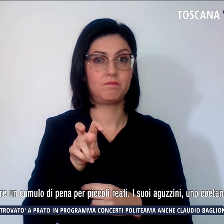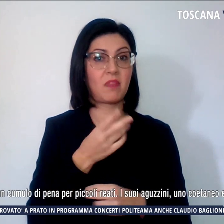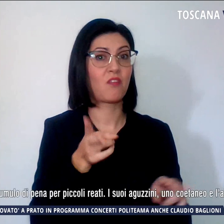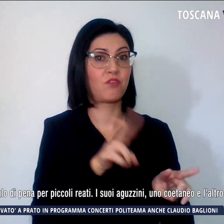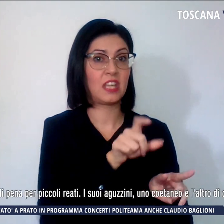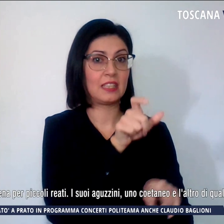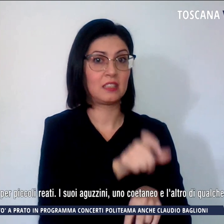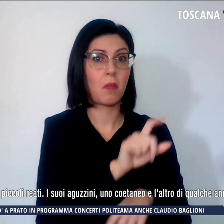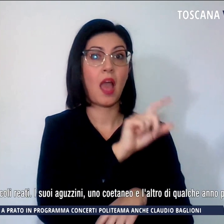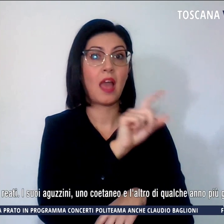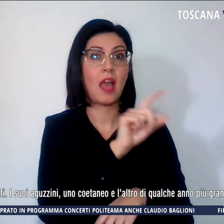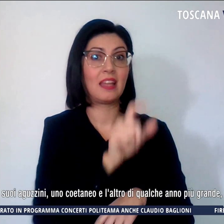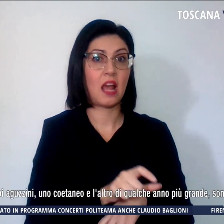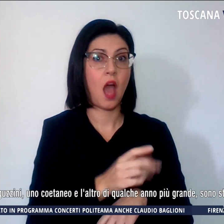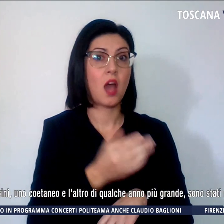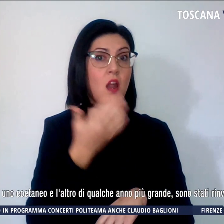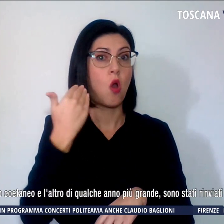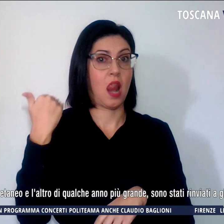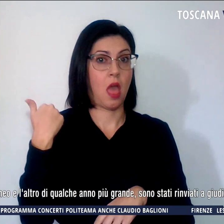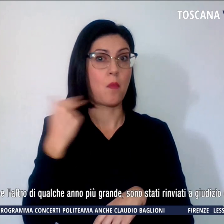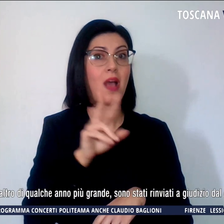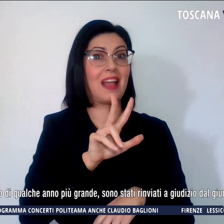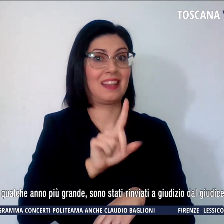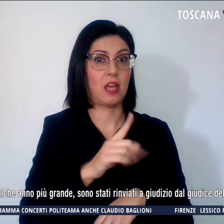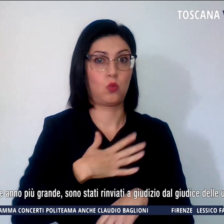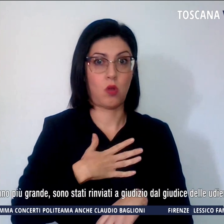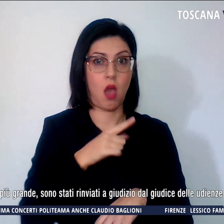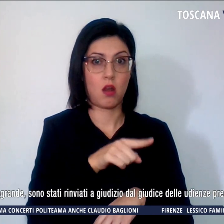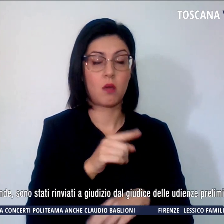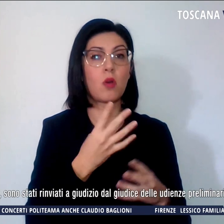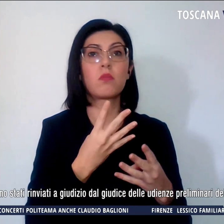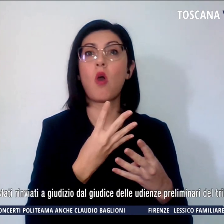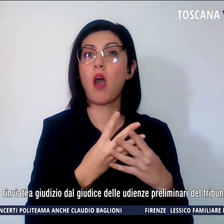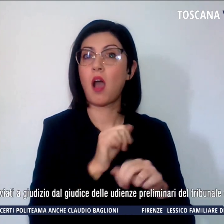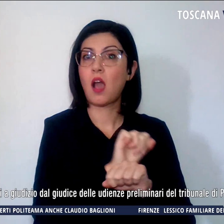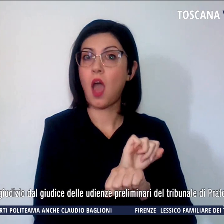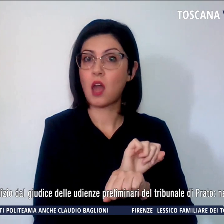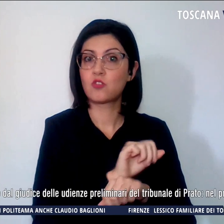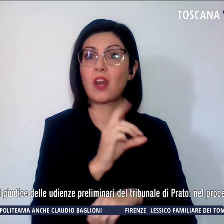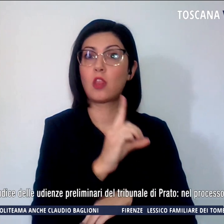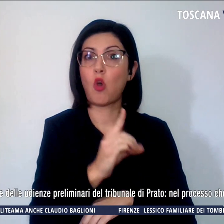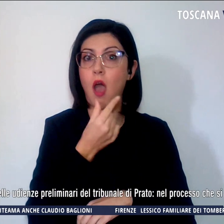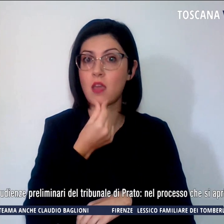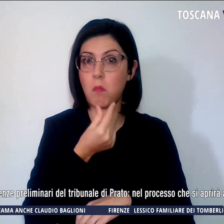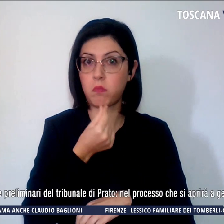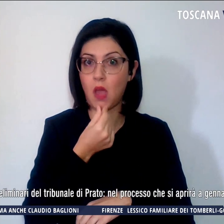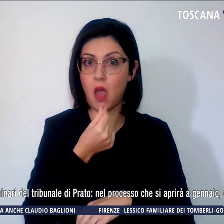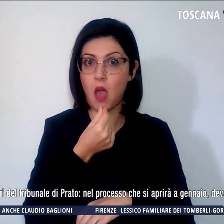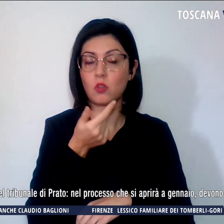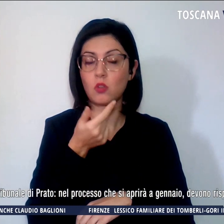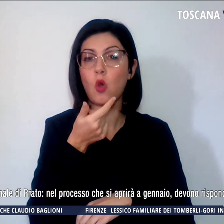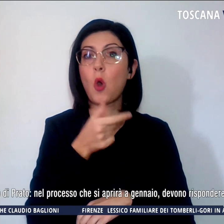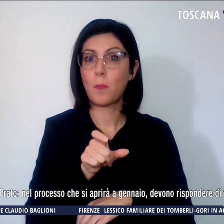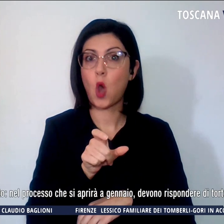all'epoca 31enne, fu rinchiuso nel carcere della Dogaia a Prato per scontare un